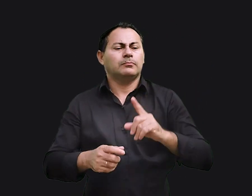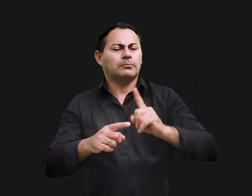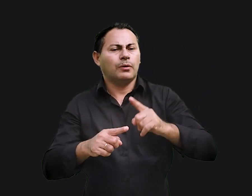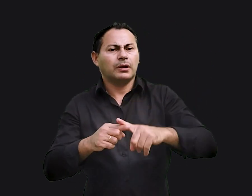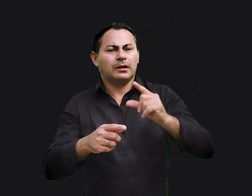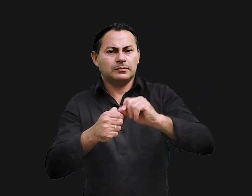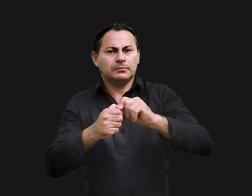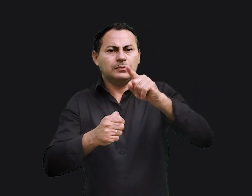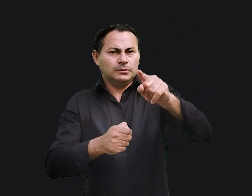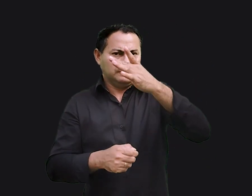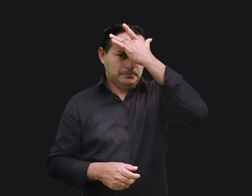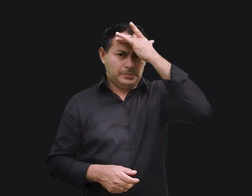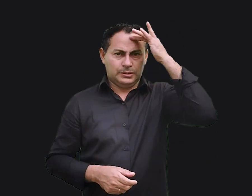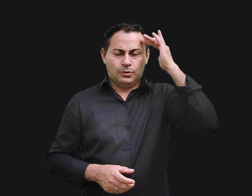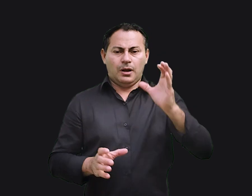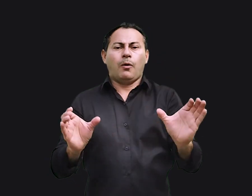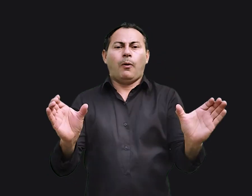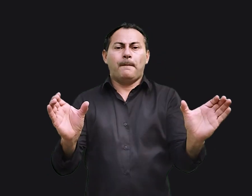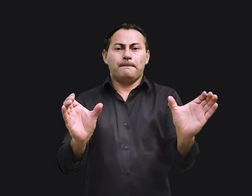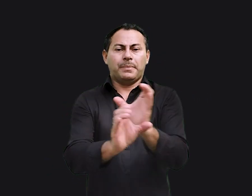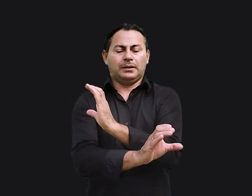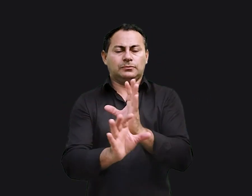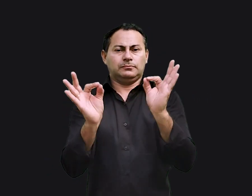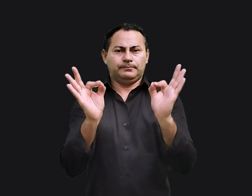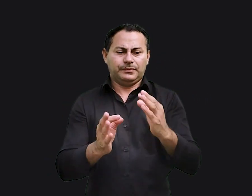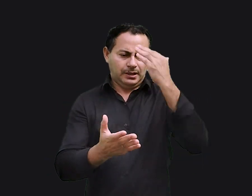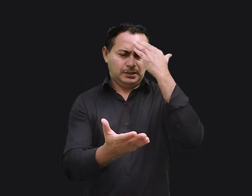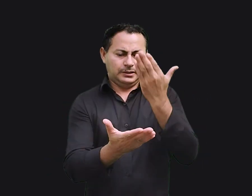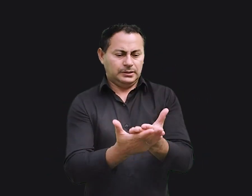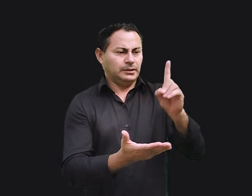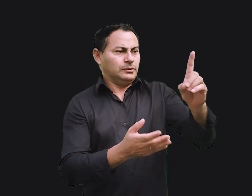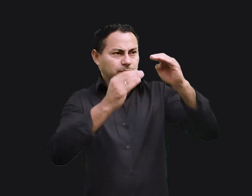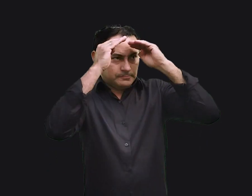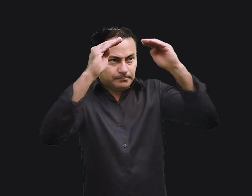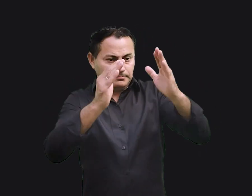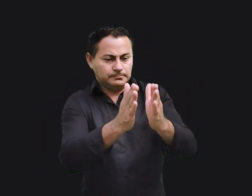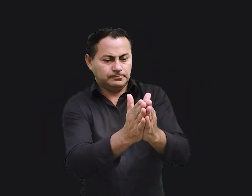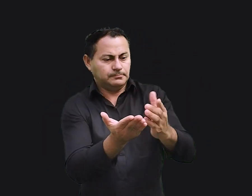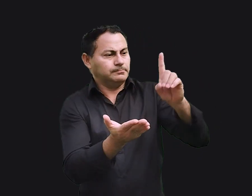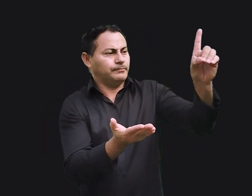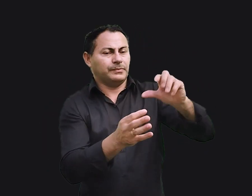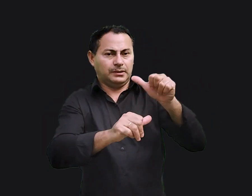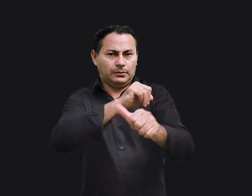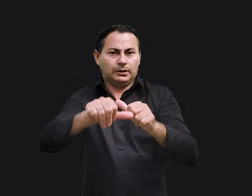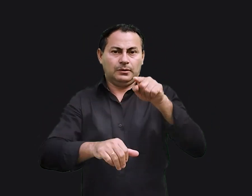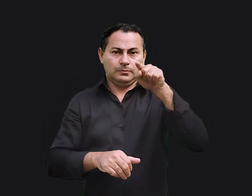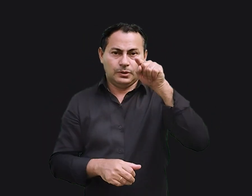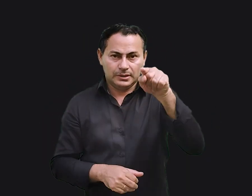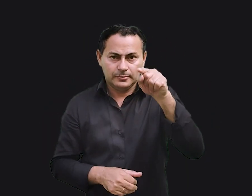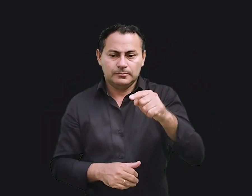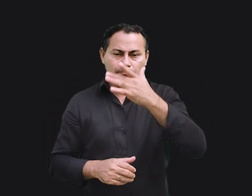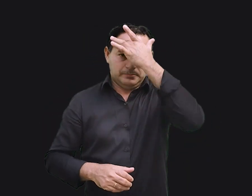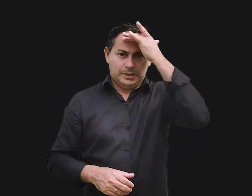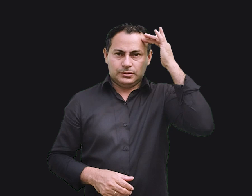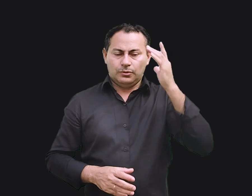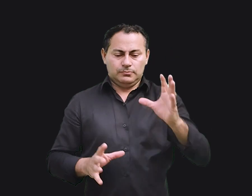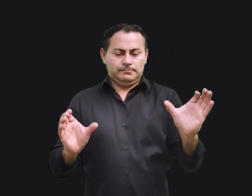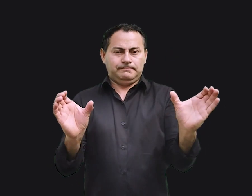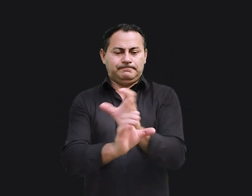isso fará de você um homem completo. Crer em Deus e obedecer a palavra dEle e tornará você o homem completo